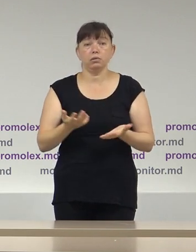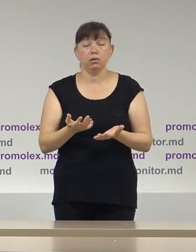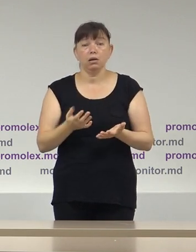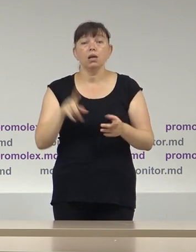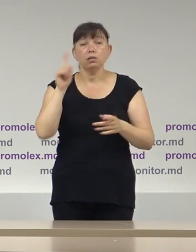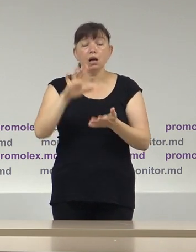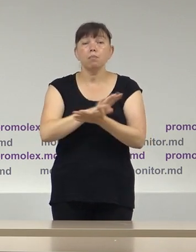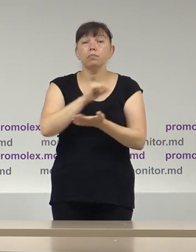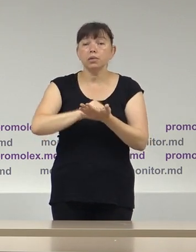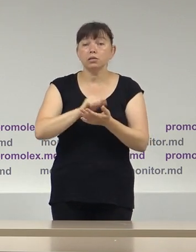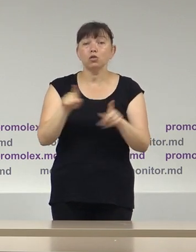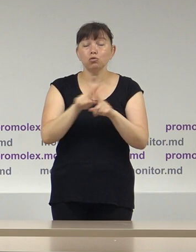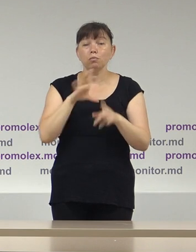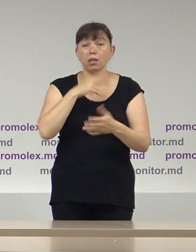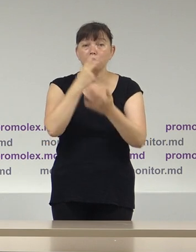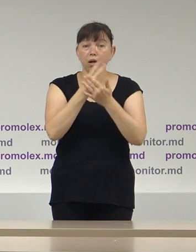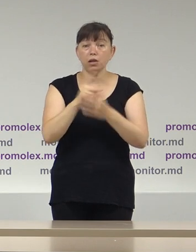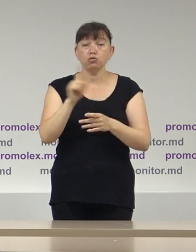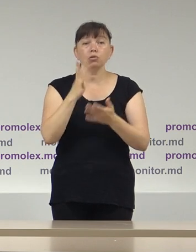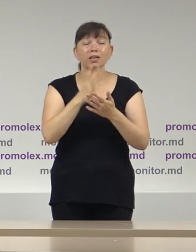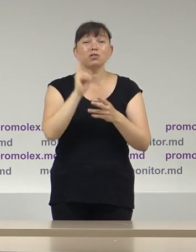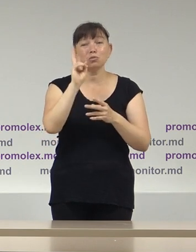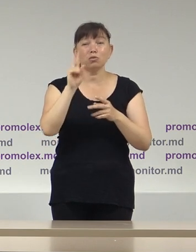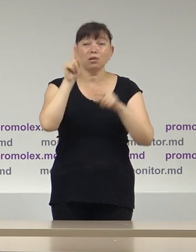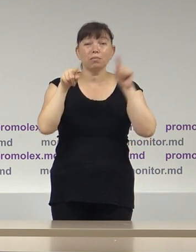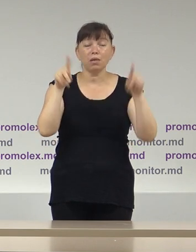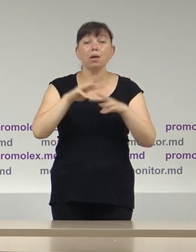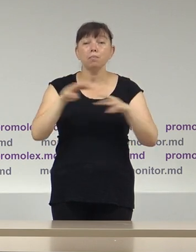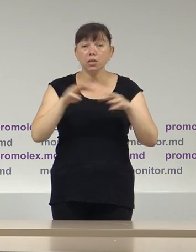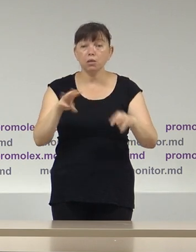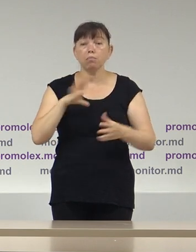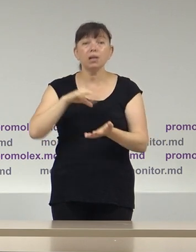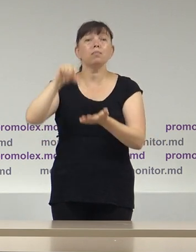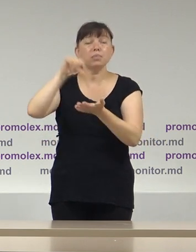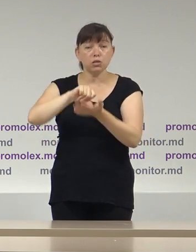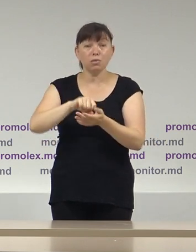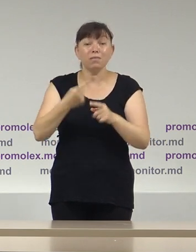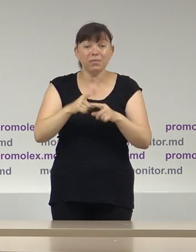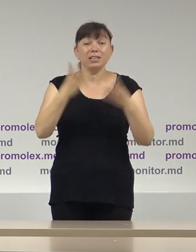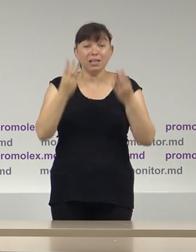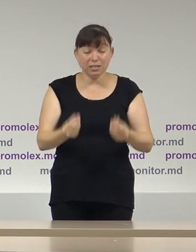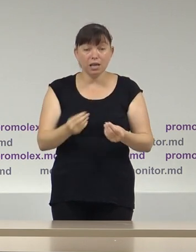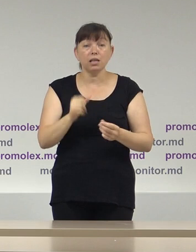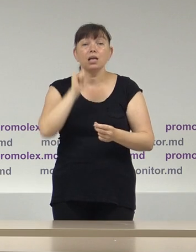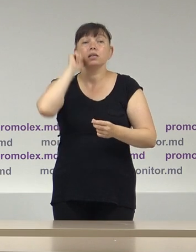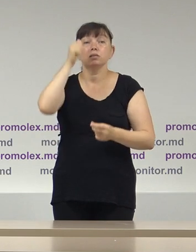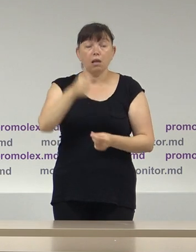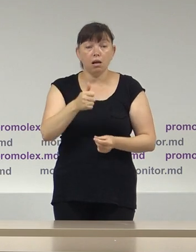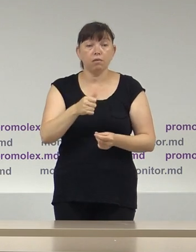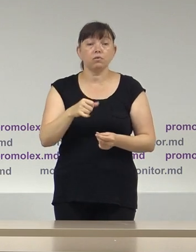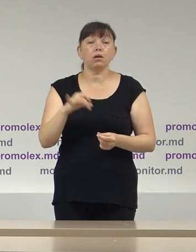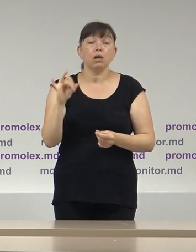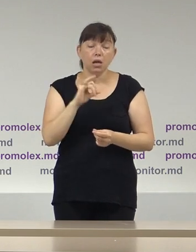presa a reflectat faptul că anumiți miniștri au fost prezenți chiar și în ziua respectivă și a doua zi, deși au